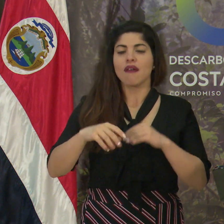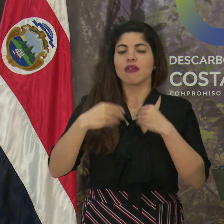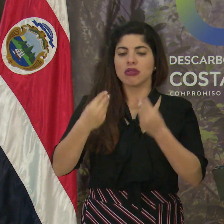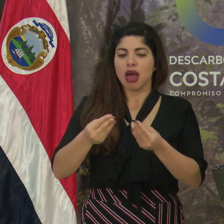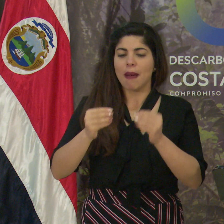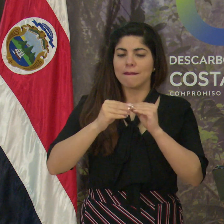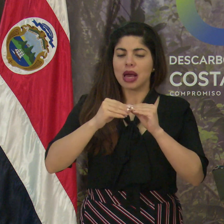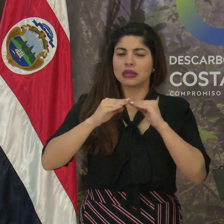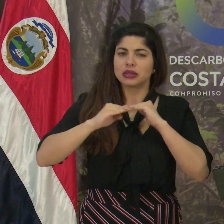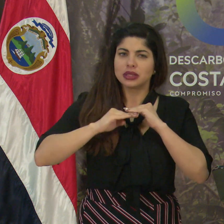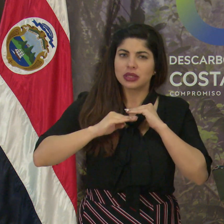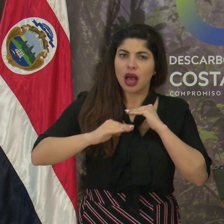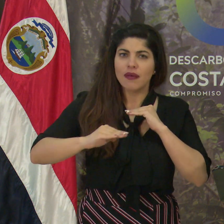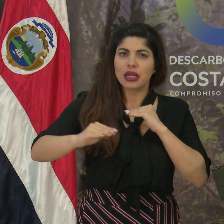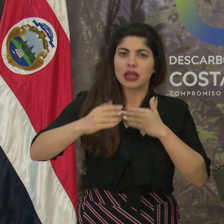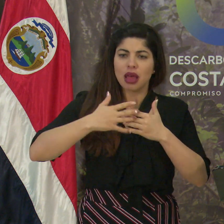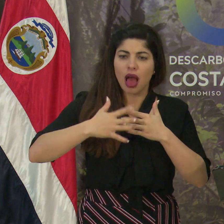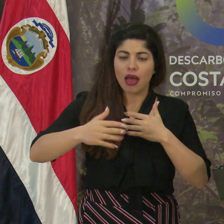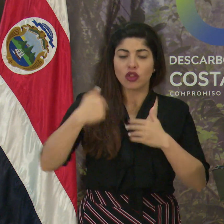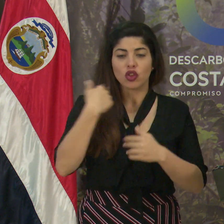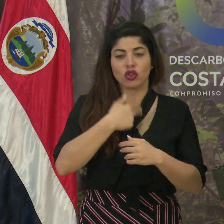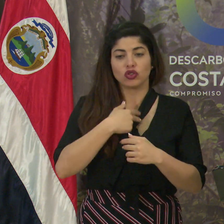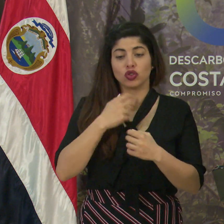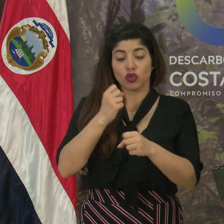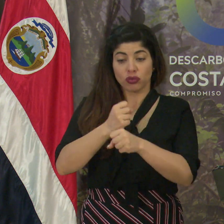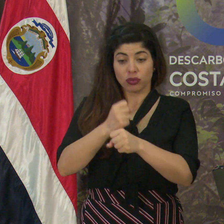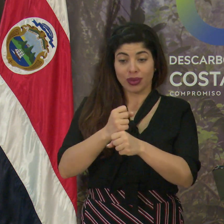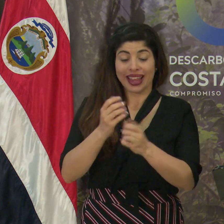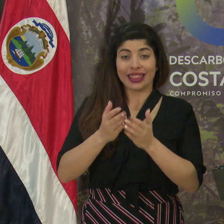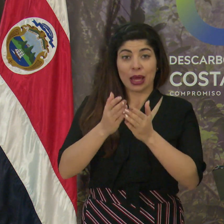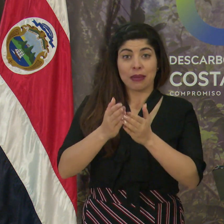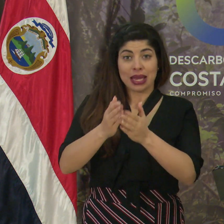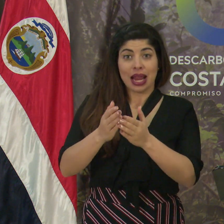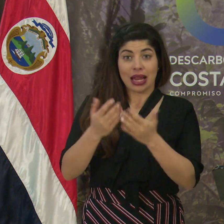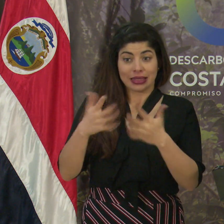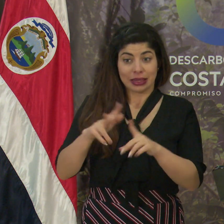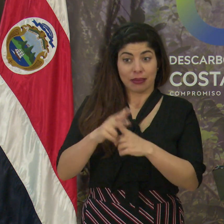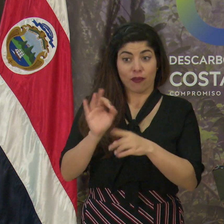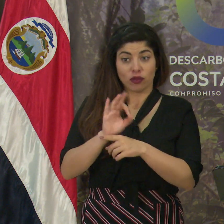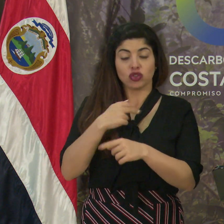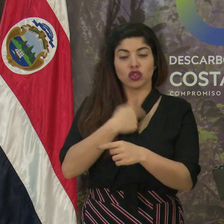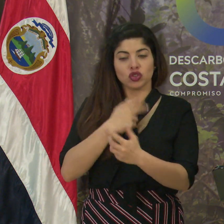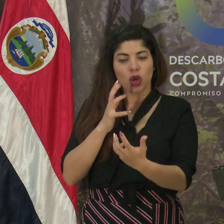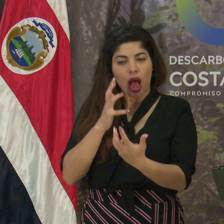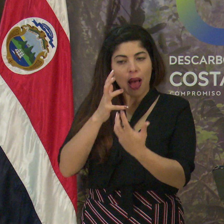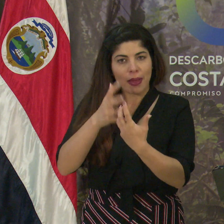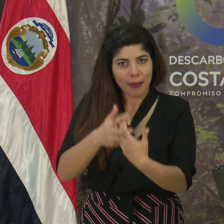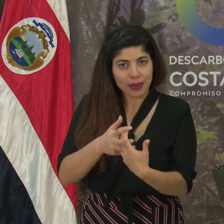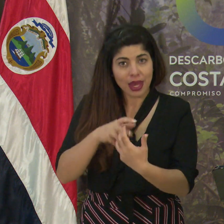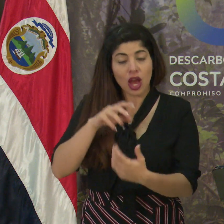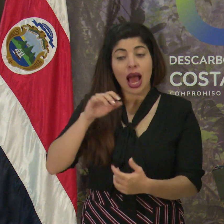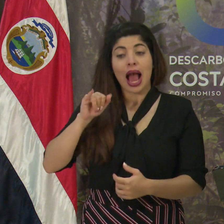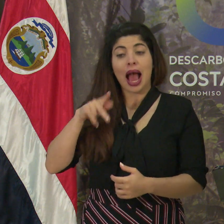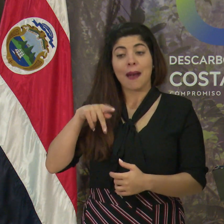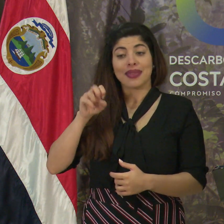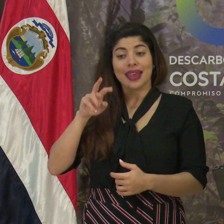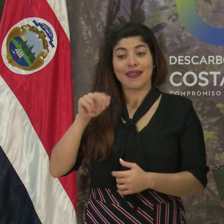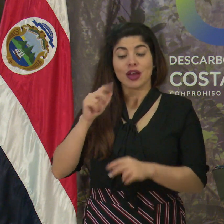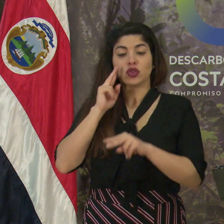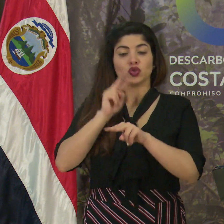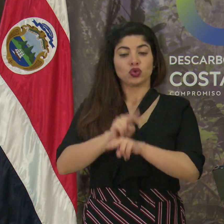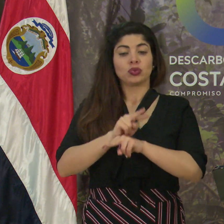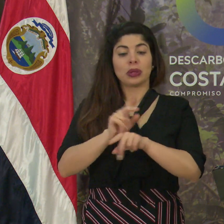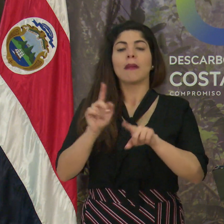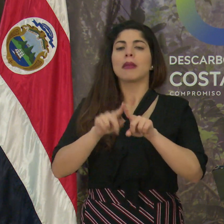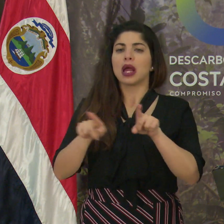claramente y adaptarnos a las operaciones de la terminal que entró en operación y JAPDEVA tiene un rol de supervisión, pero